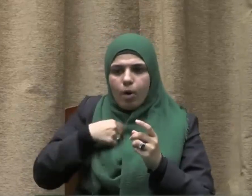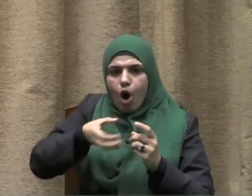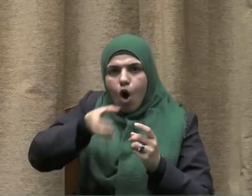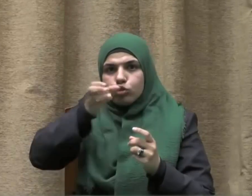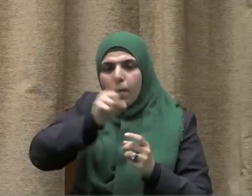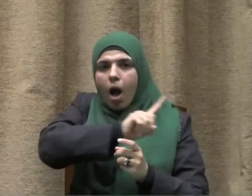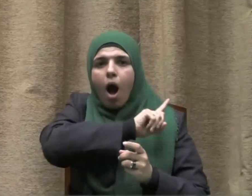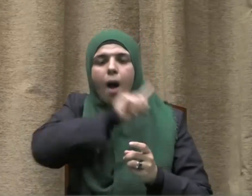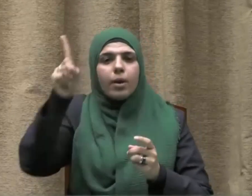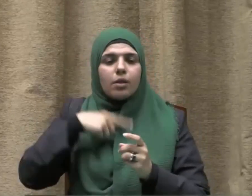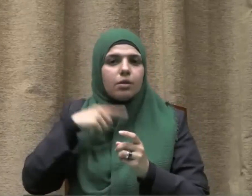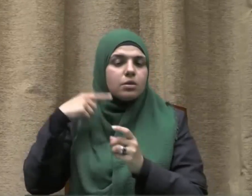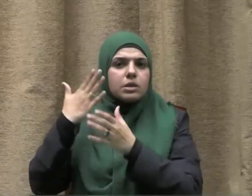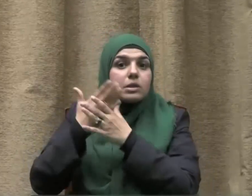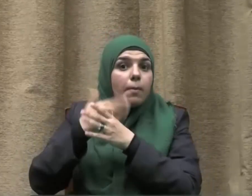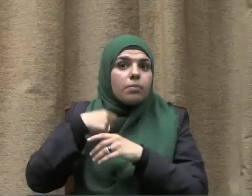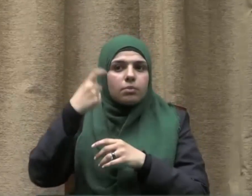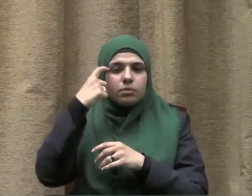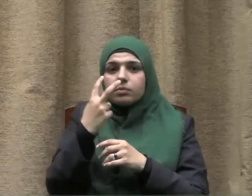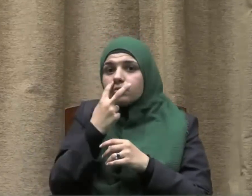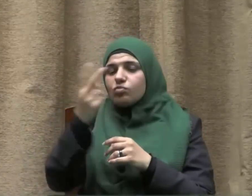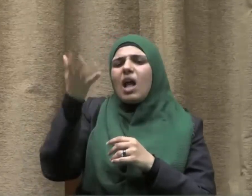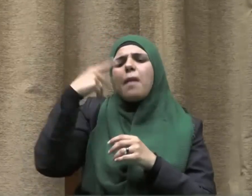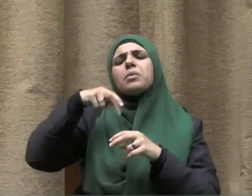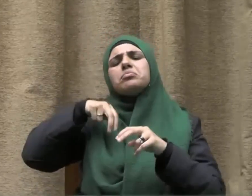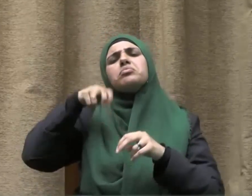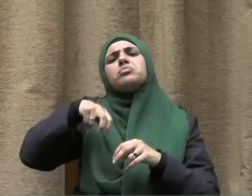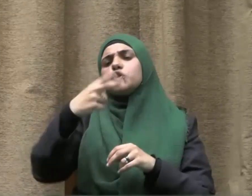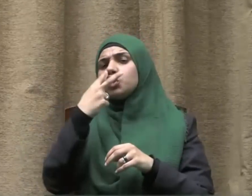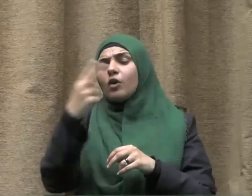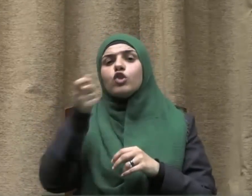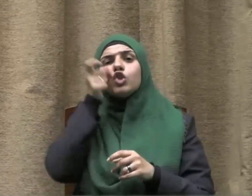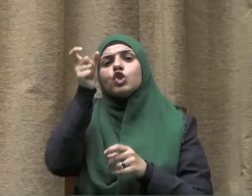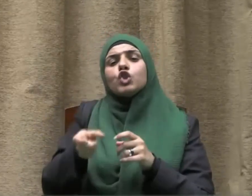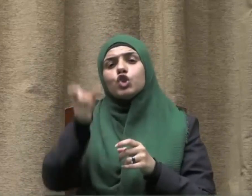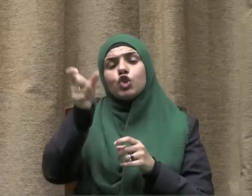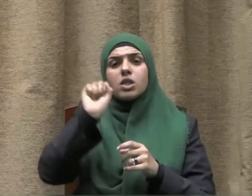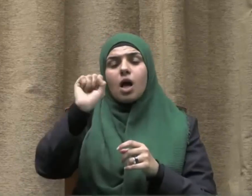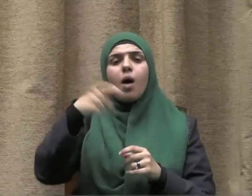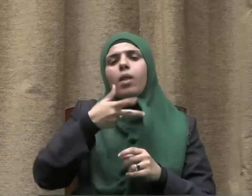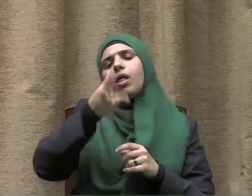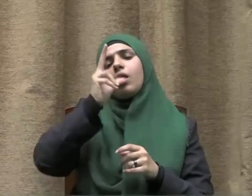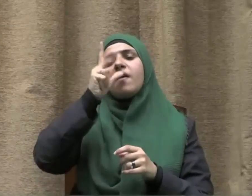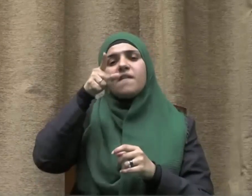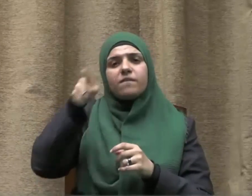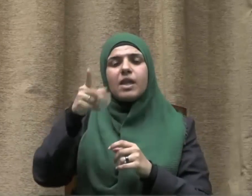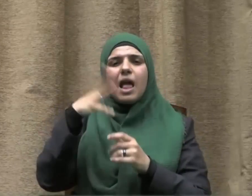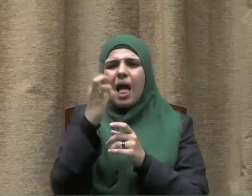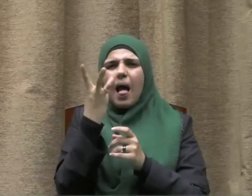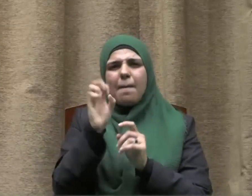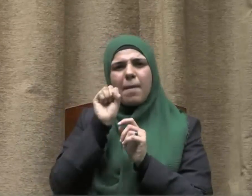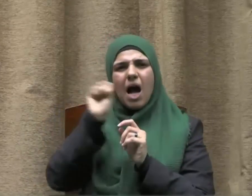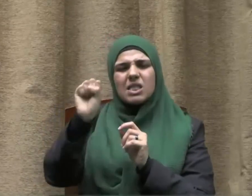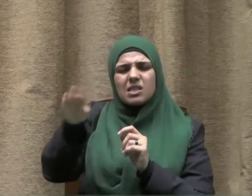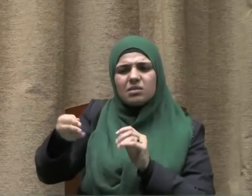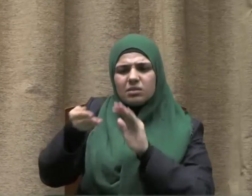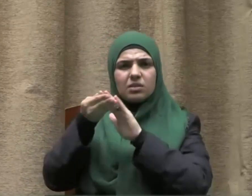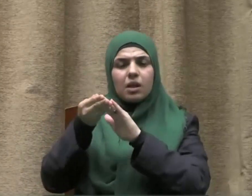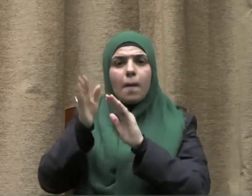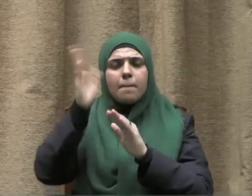الجاهلية وسبب ذلك أنه مر برجل سكران يضع يده في العذرة ويدنيها من